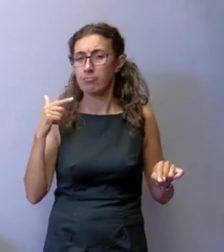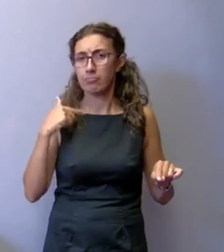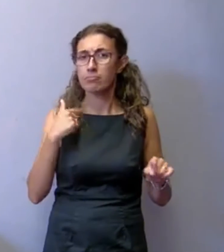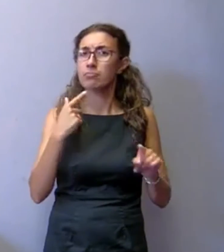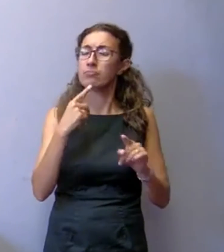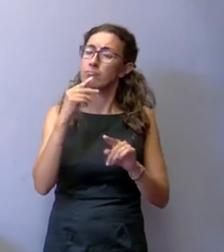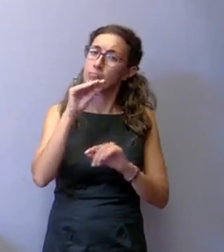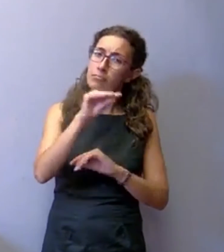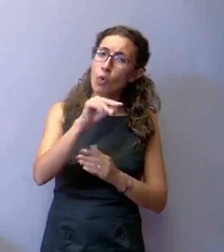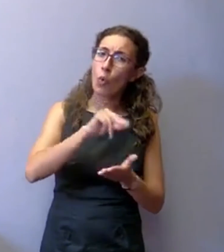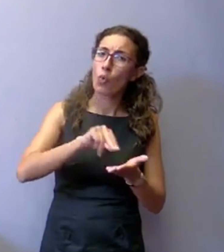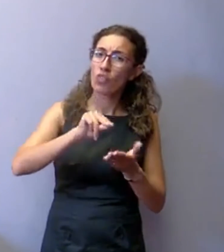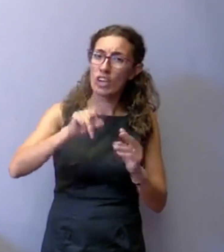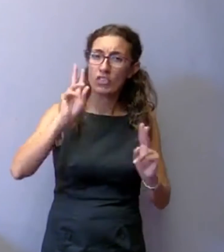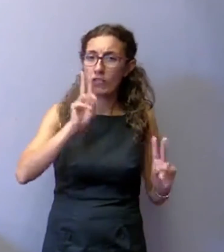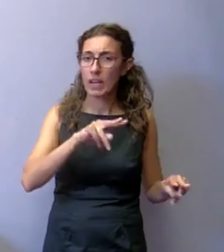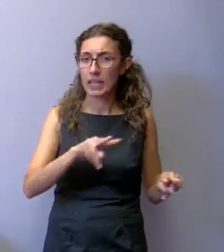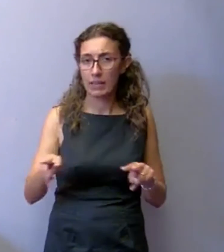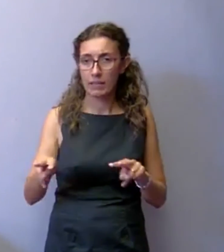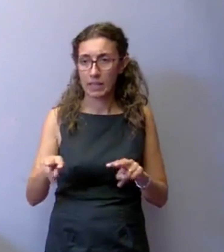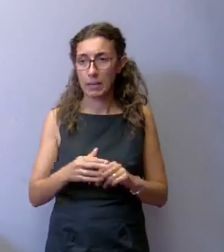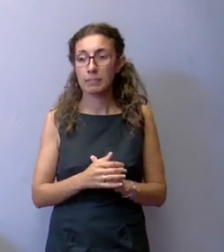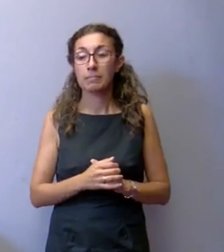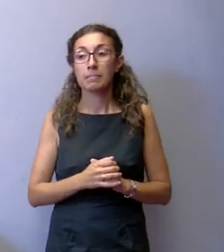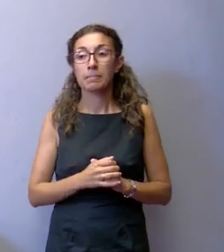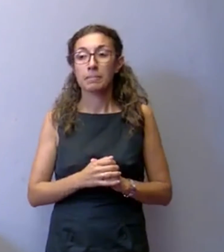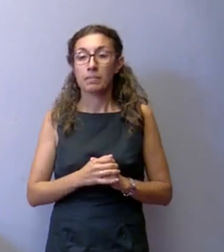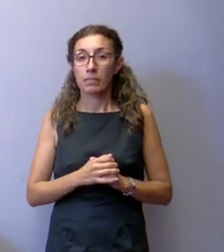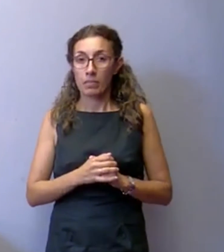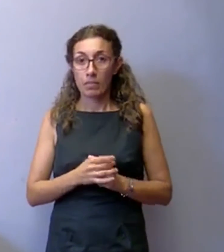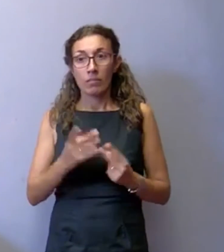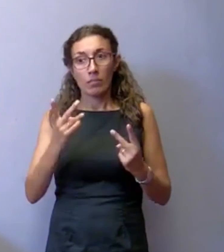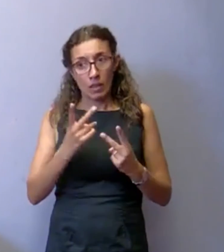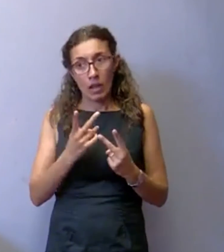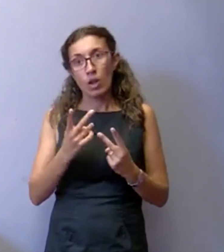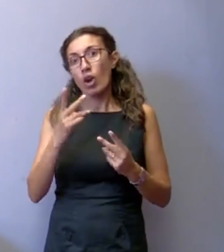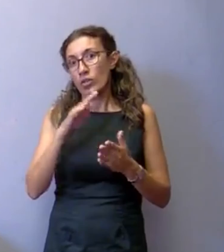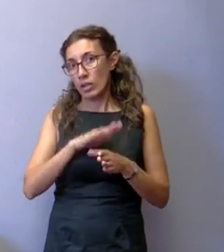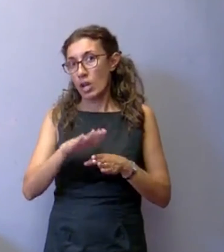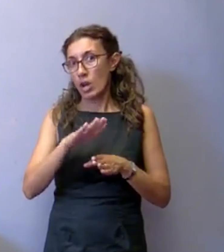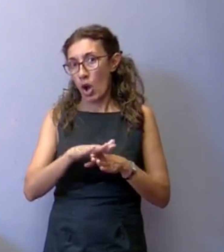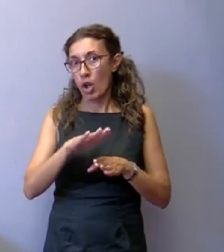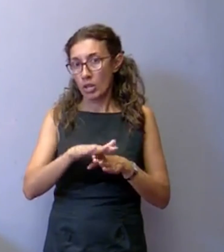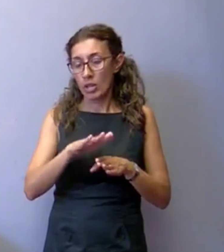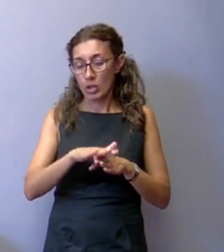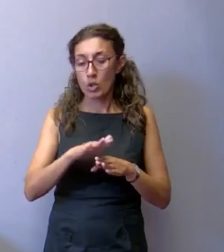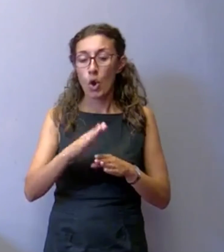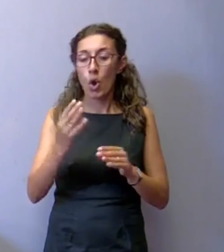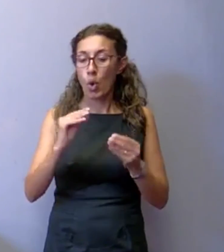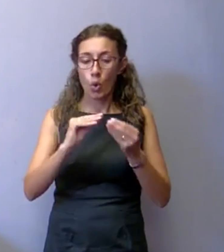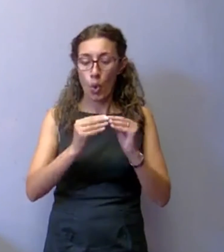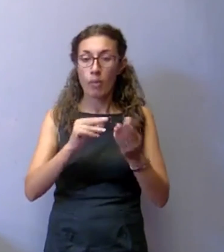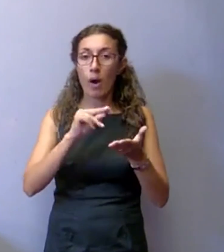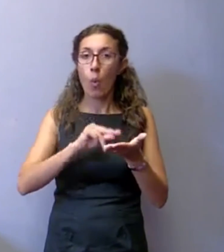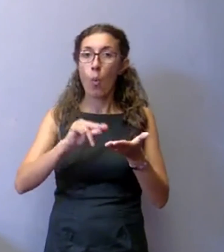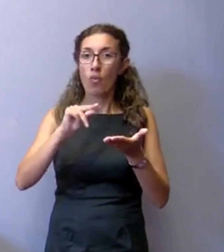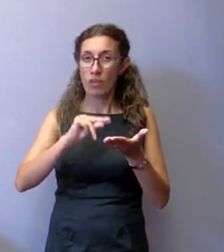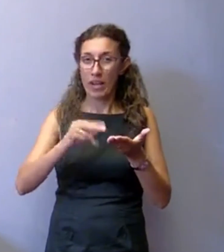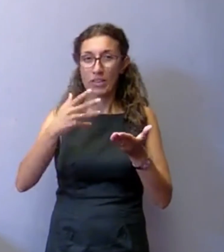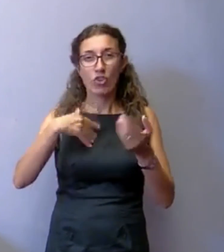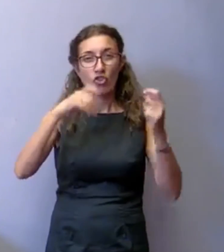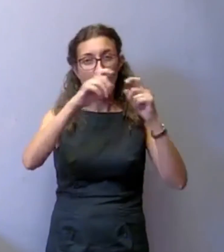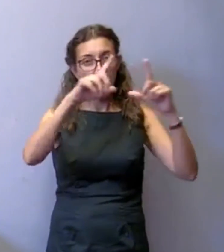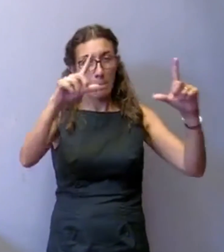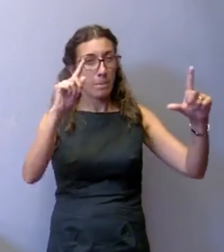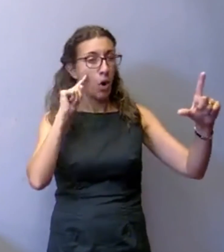dagli uffici che quotidianamente, minuto per minuto hanno un monitor che va a verificare la